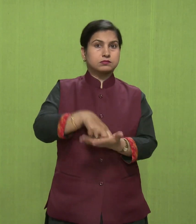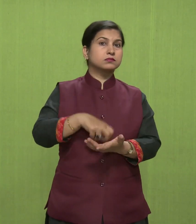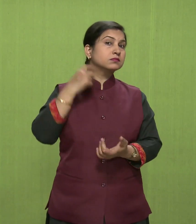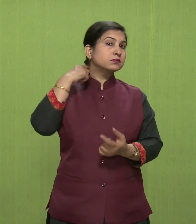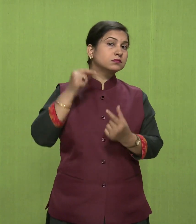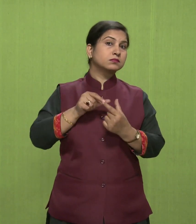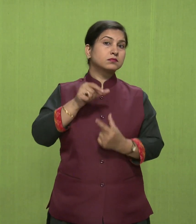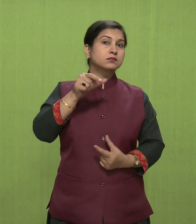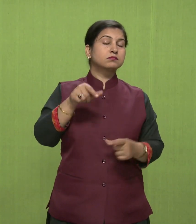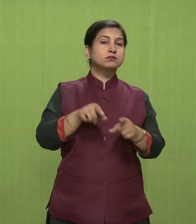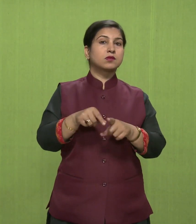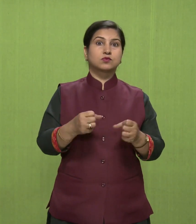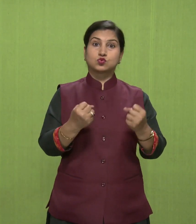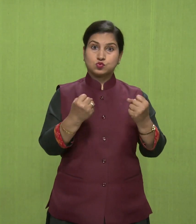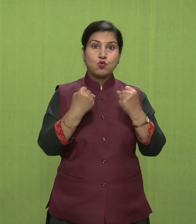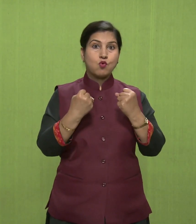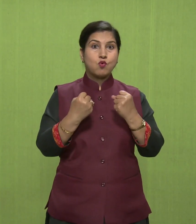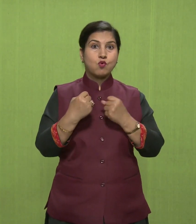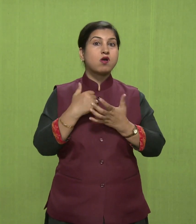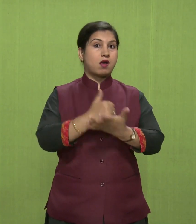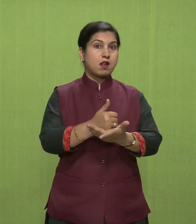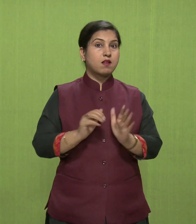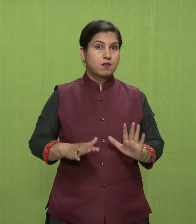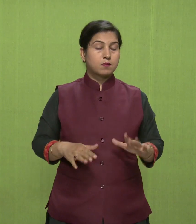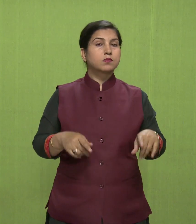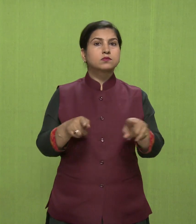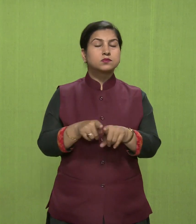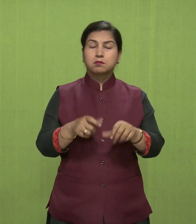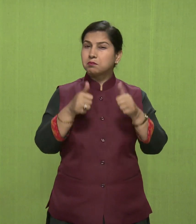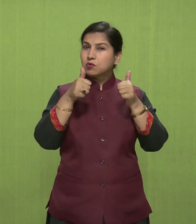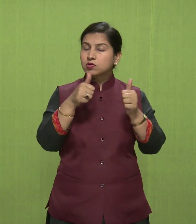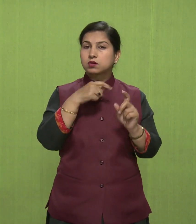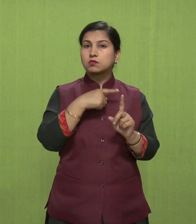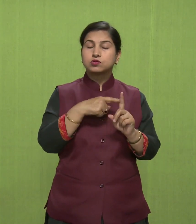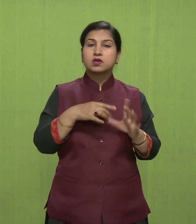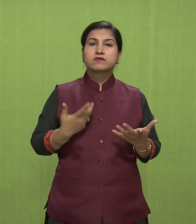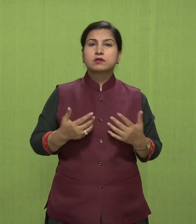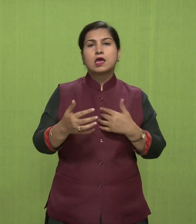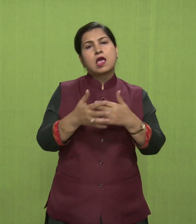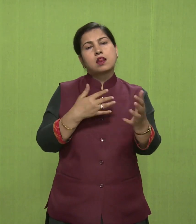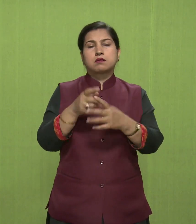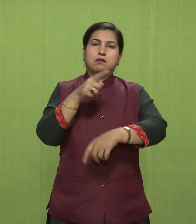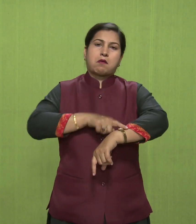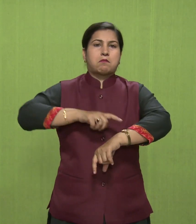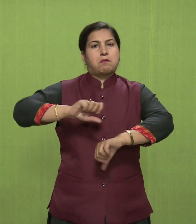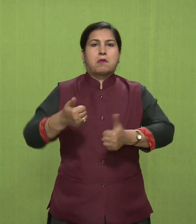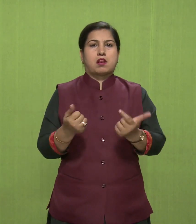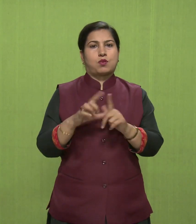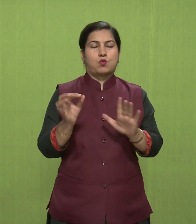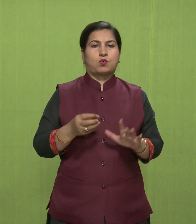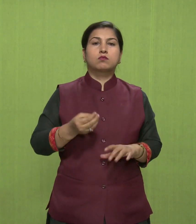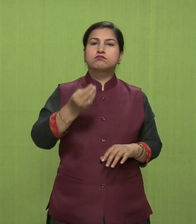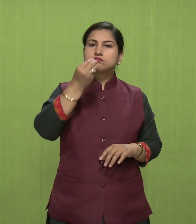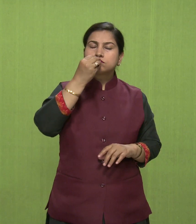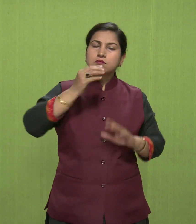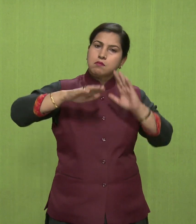मजबूत बनाता है. और सबसे अच्छी बात इसकी है कि ये दिन में किसी भी समय किया जा सकता है ये खाने के बात